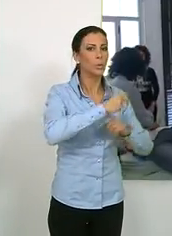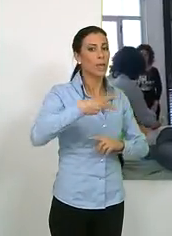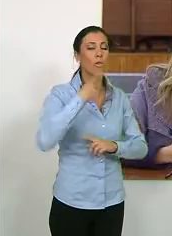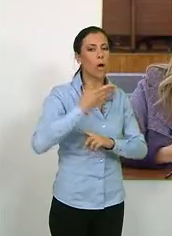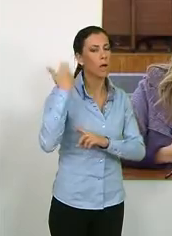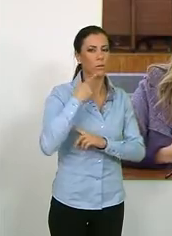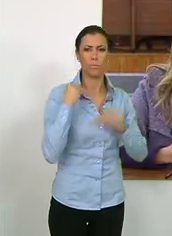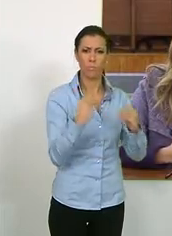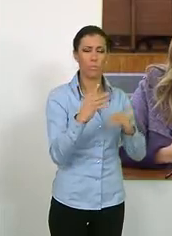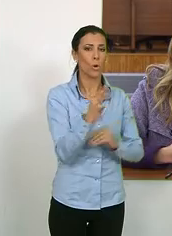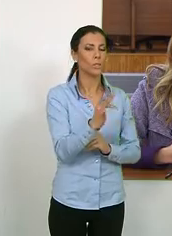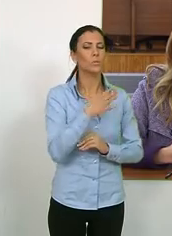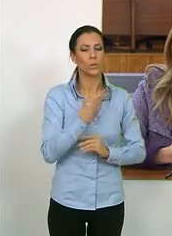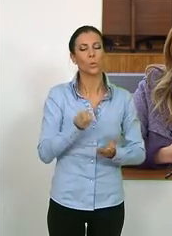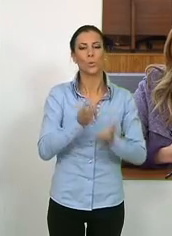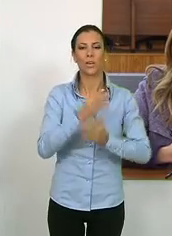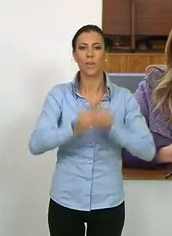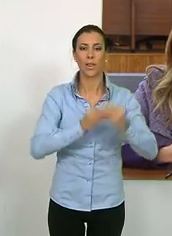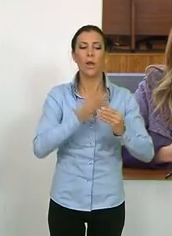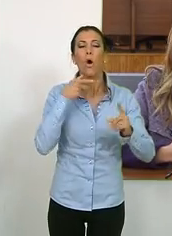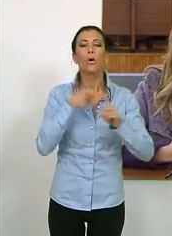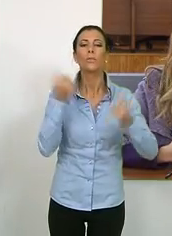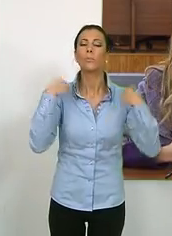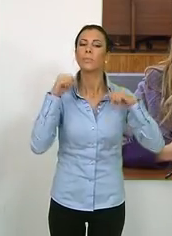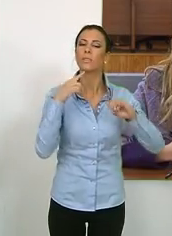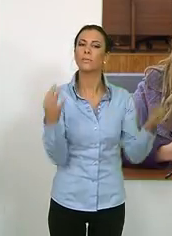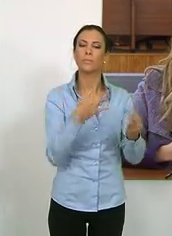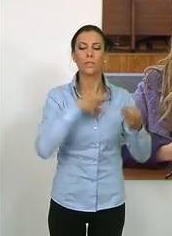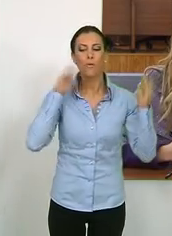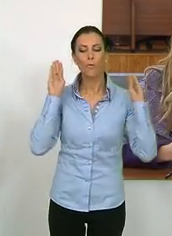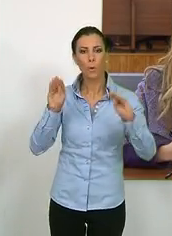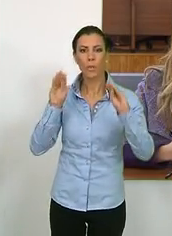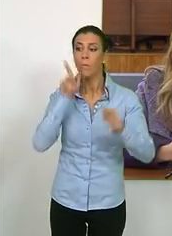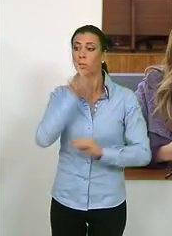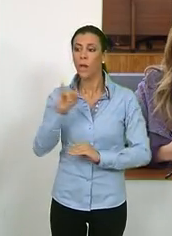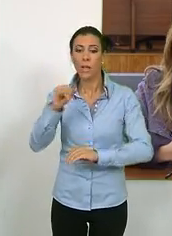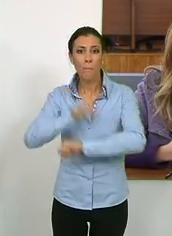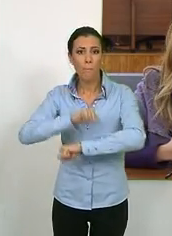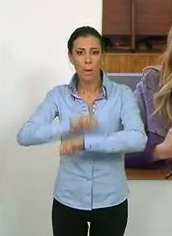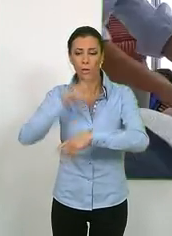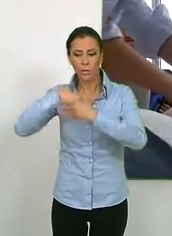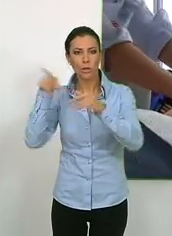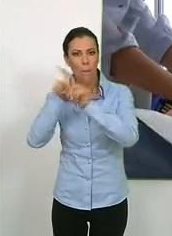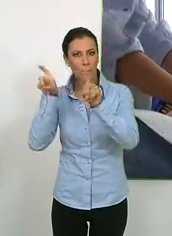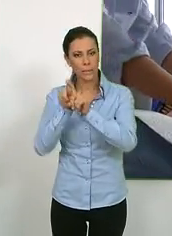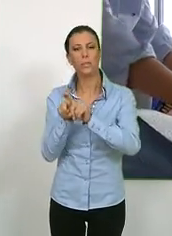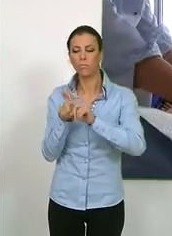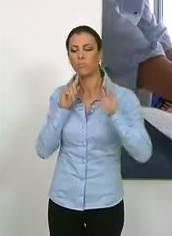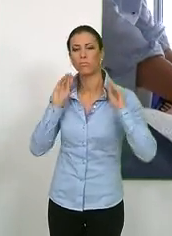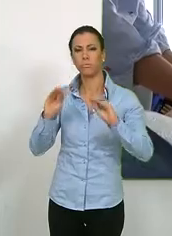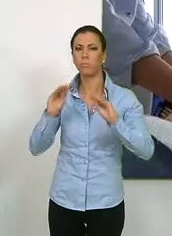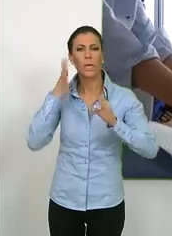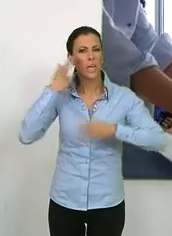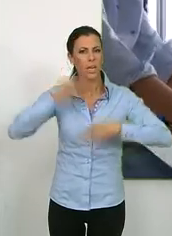edición. El objetivo de este nuevo periodo de prácticas es formar a personas en paro dentro de la empresa en un entorno